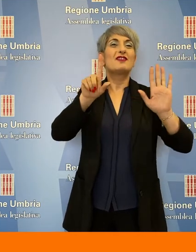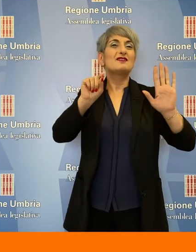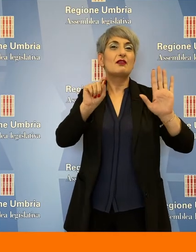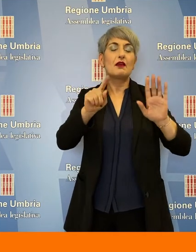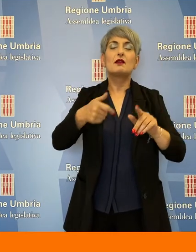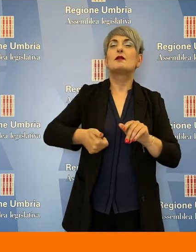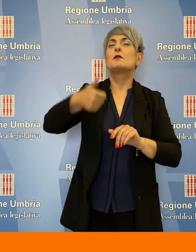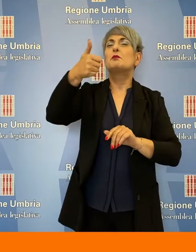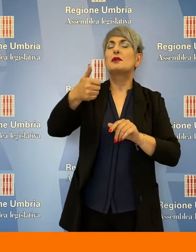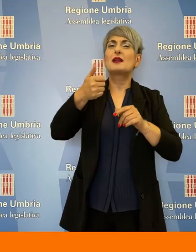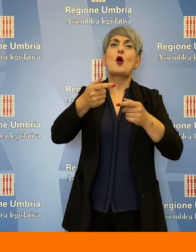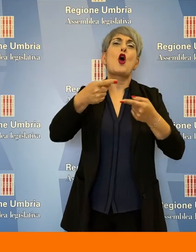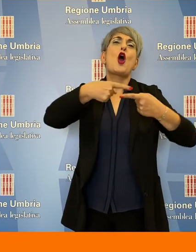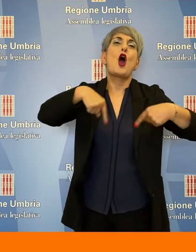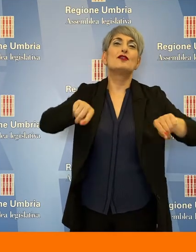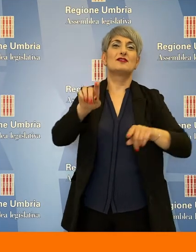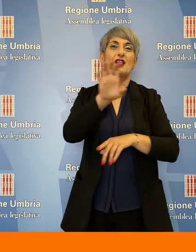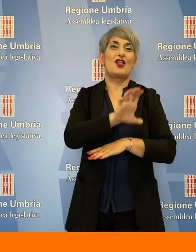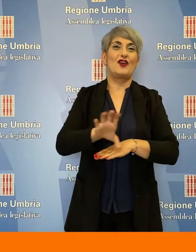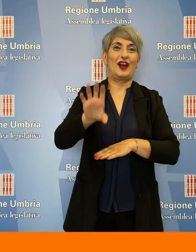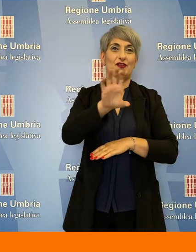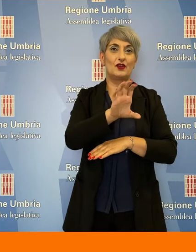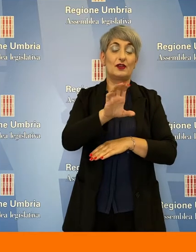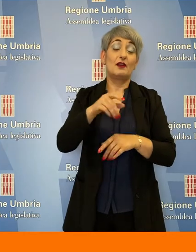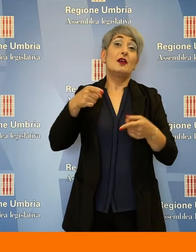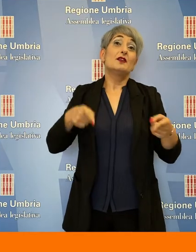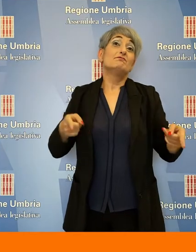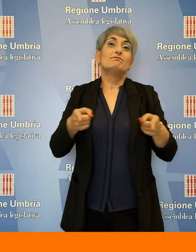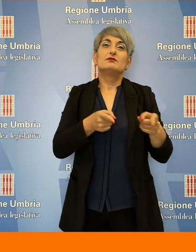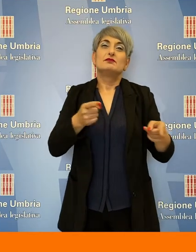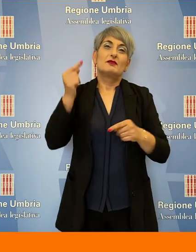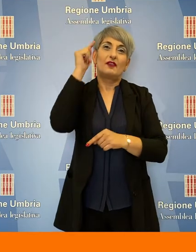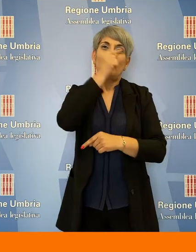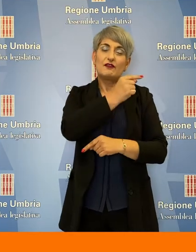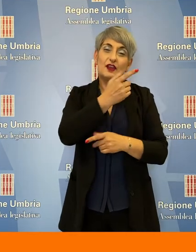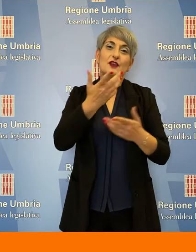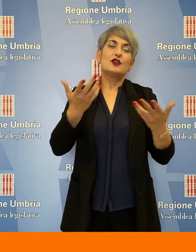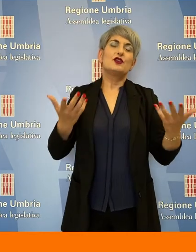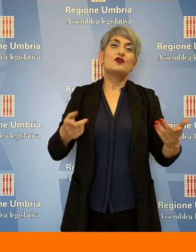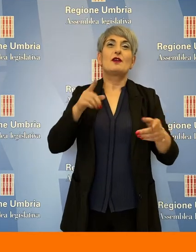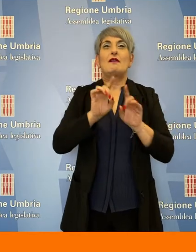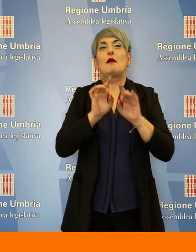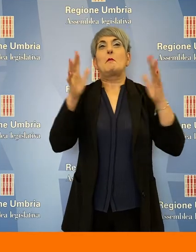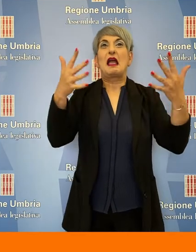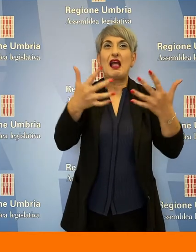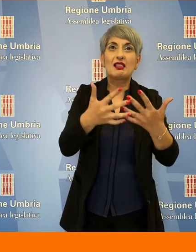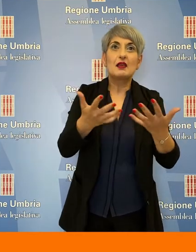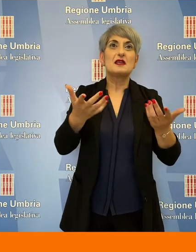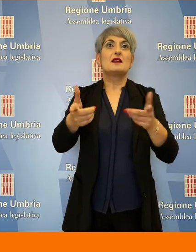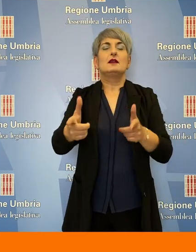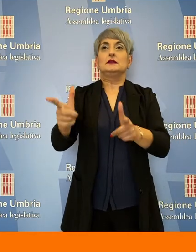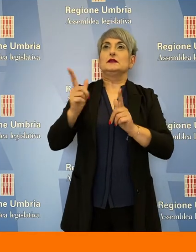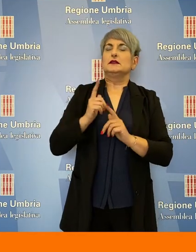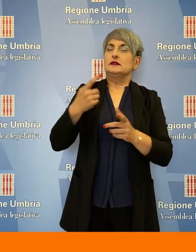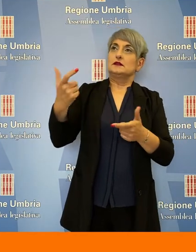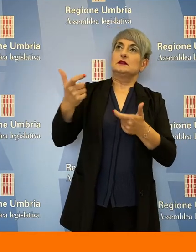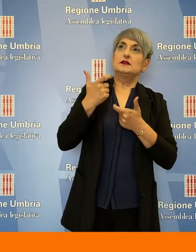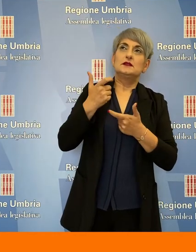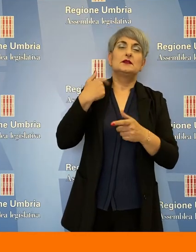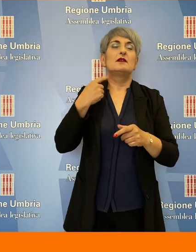riunito il primo Consiglio regionale. I tempi sono difficili quelli di oggi, i tempi di pandemia ci hanno costretto a delle rigorose